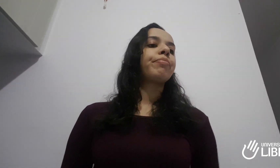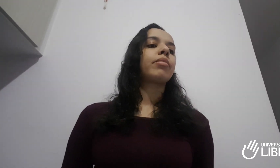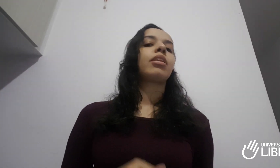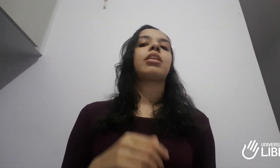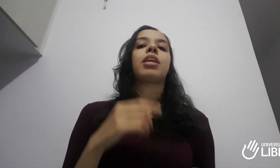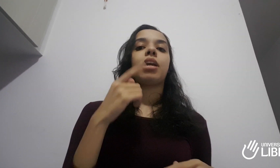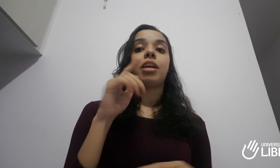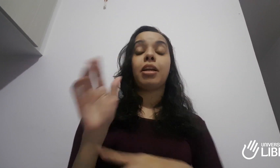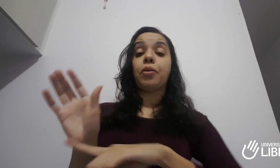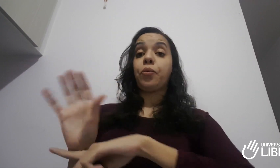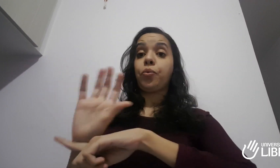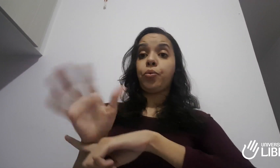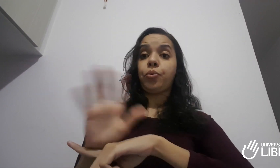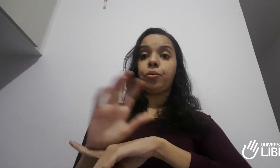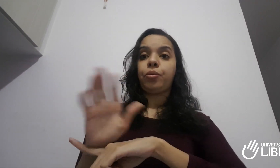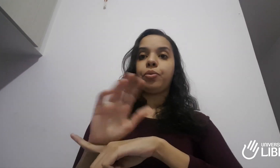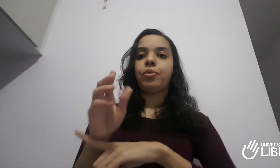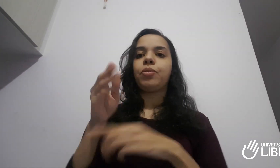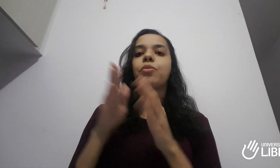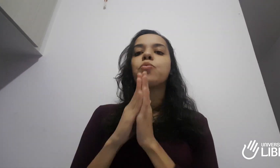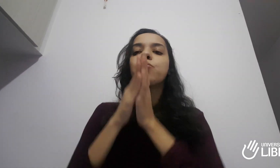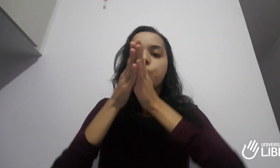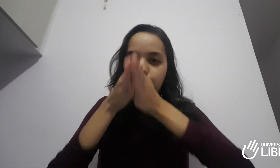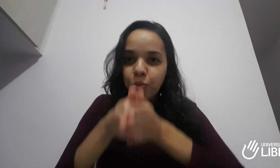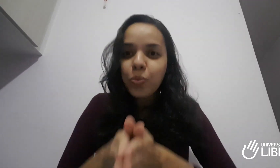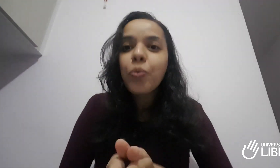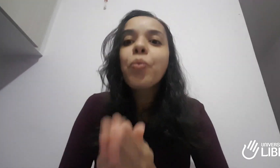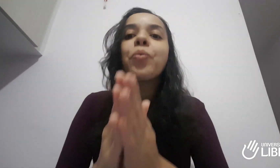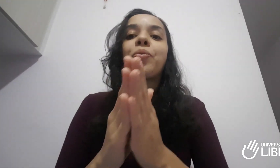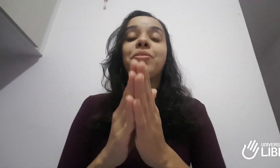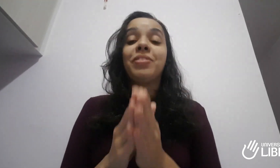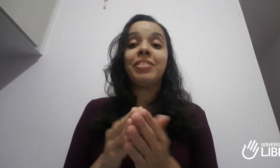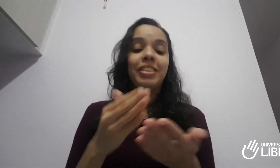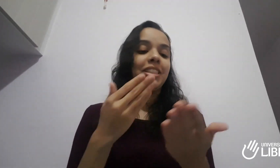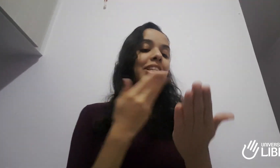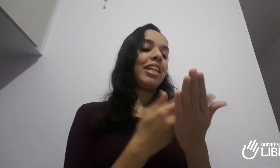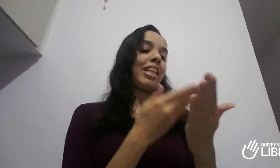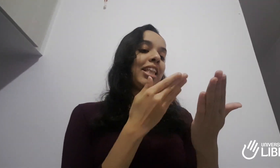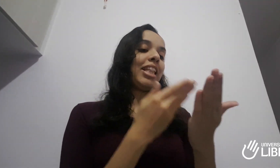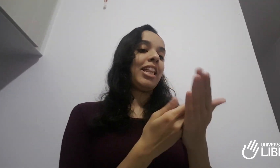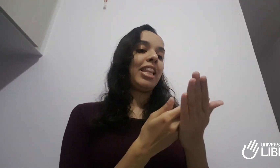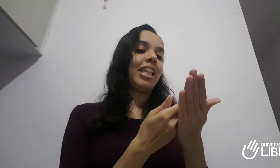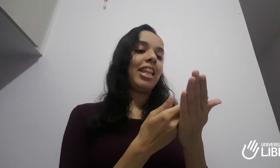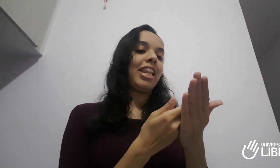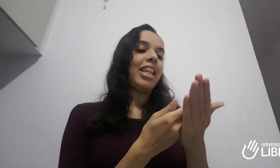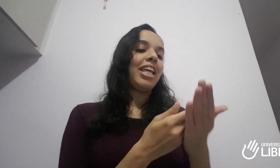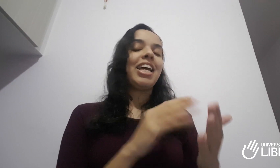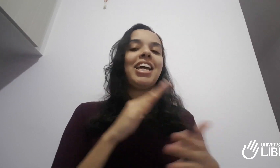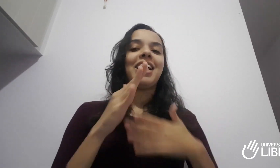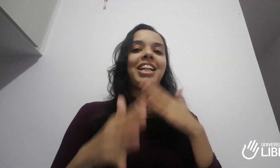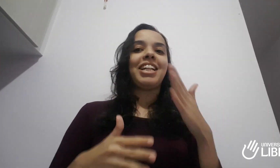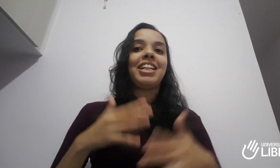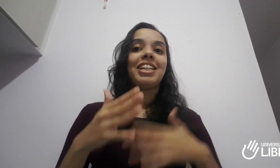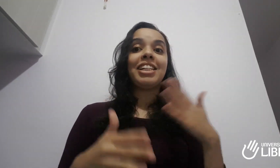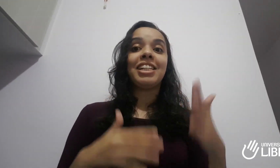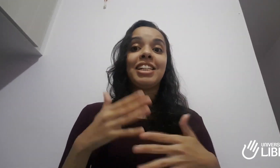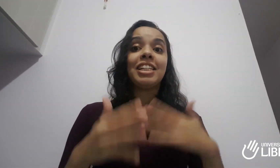paguei a minha matrícula, entrei pra o método e comecei a mergulhar ali naquele conhecimento, sabe? Comecei a assistir